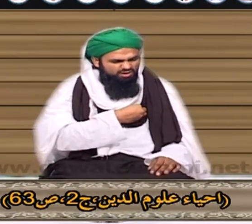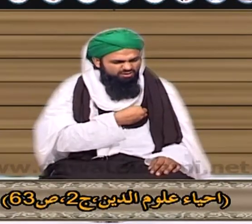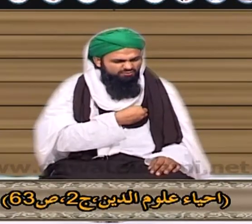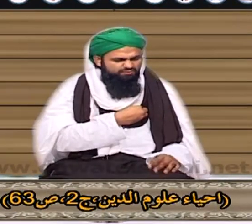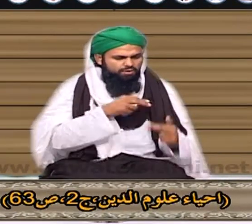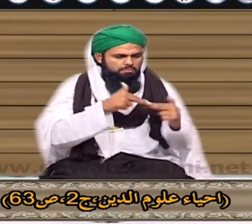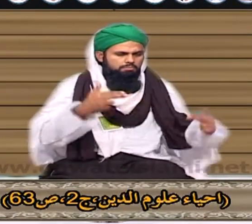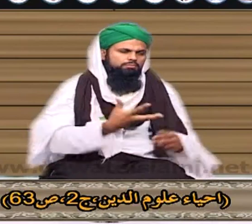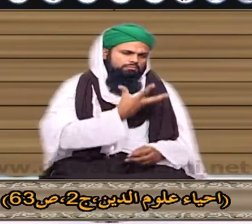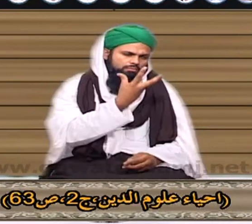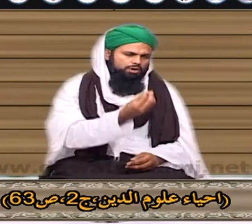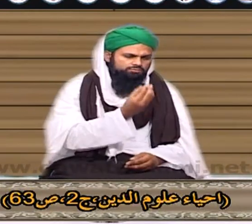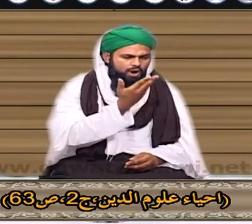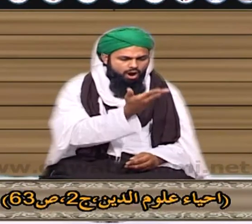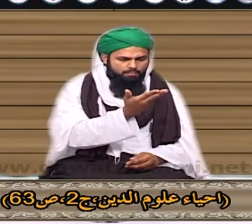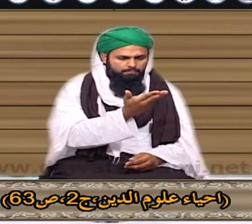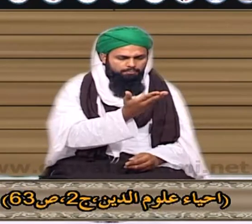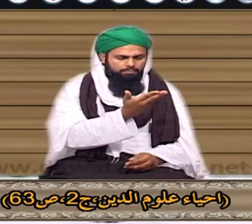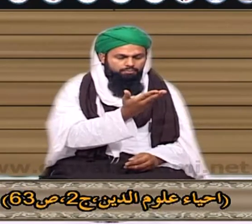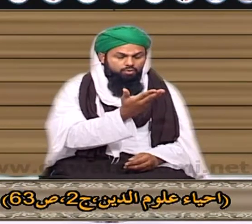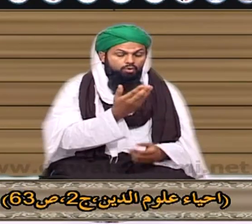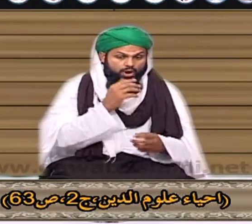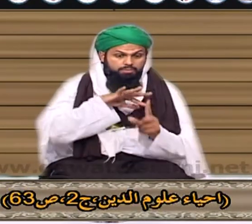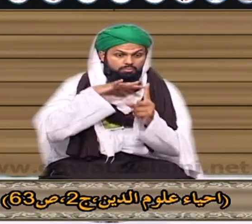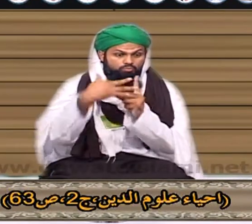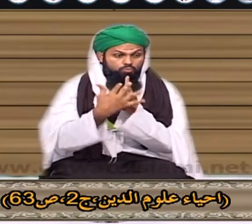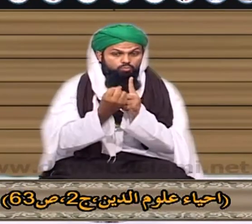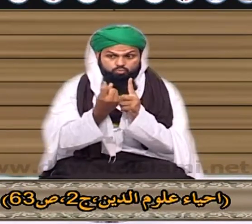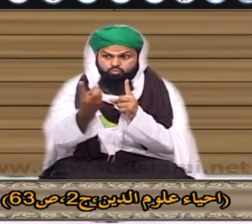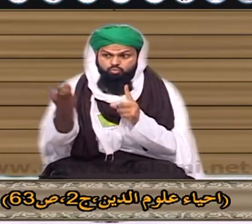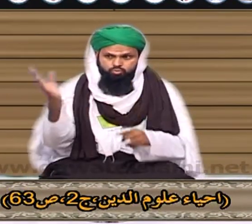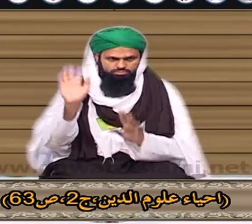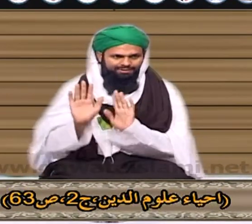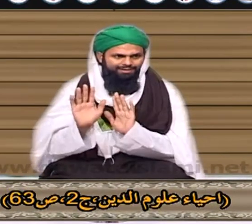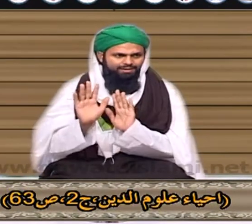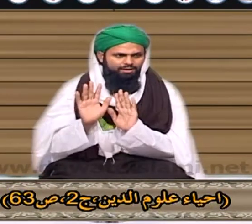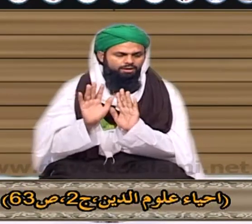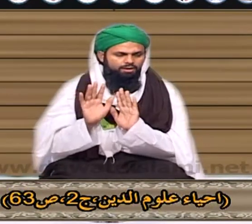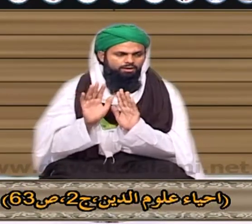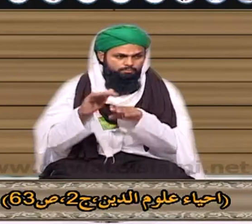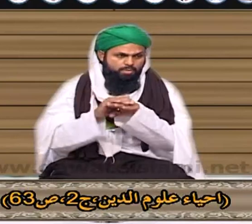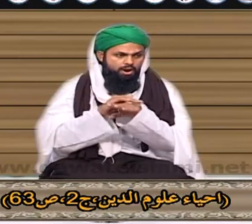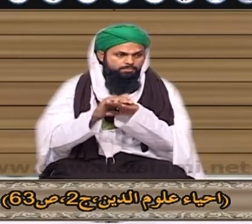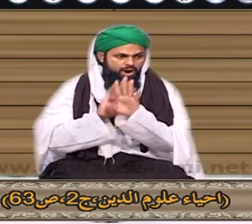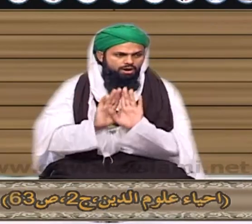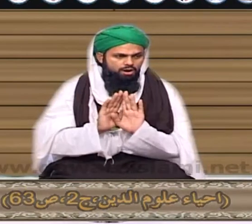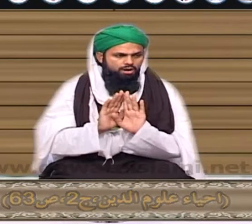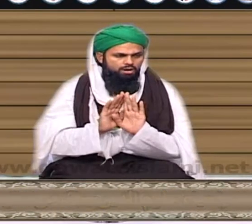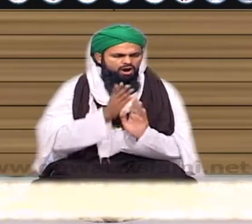کو مشورہ دیا کہ حضرت آپ کے تو حقیدت مند بہت آپ کے چانے والے تو آپ کیوں اتنی محنت کرتے